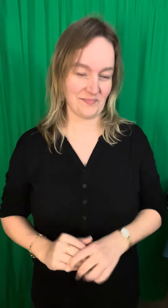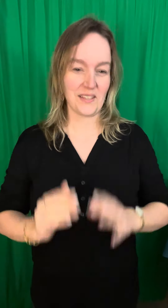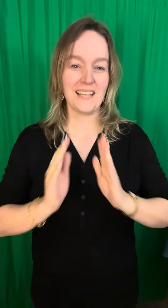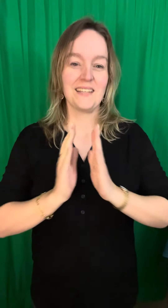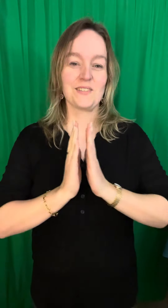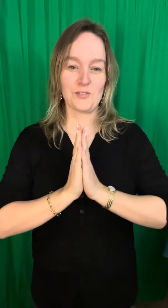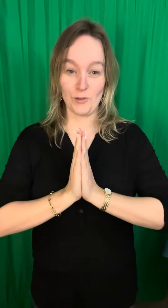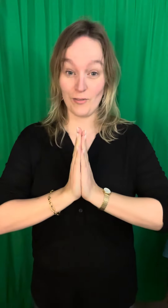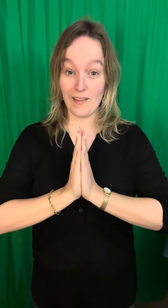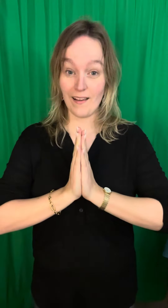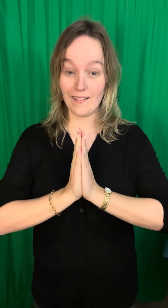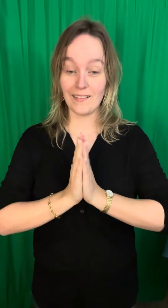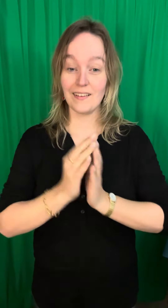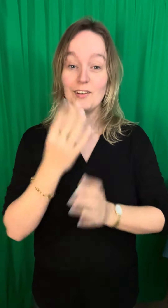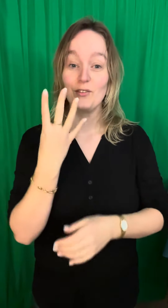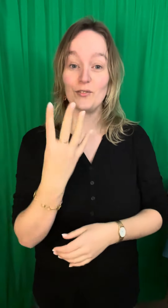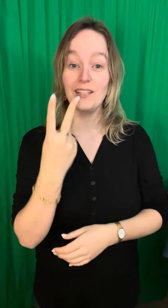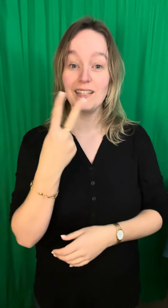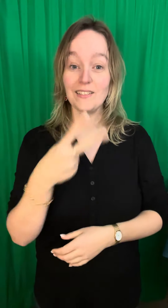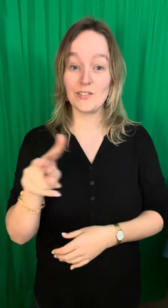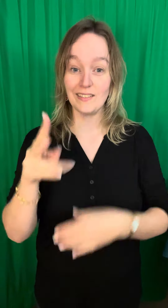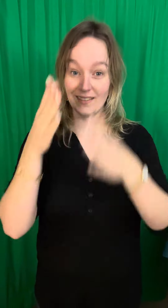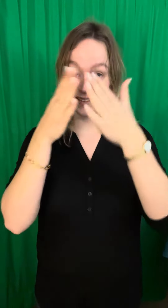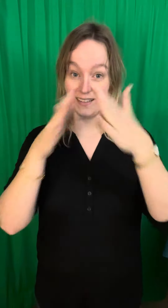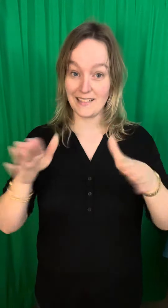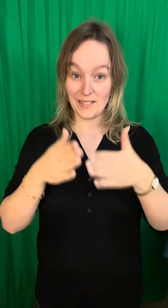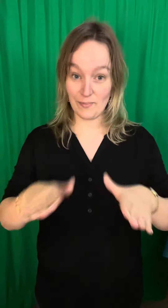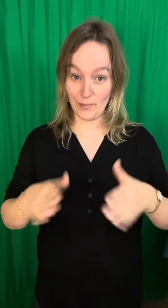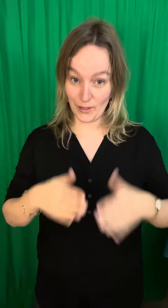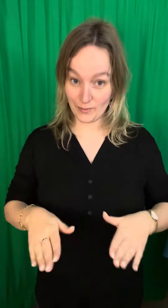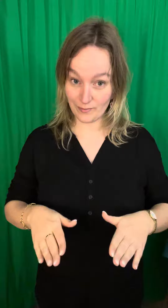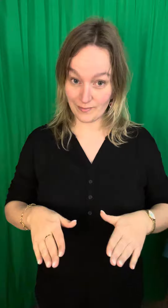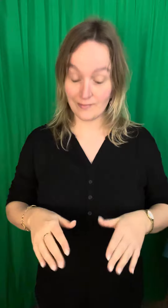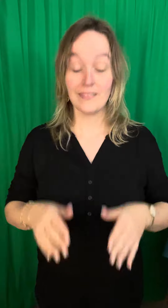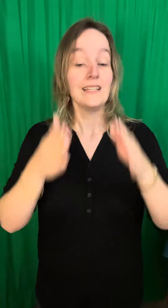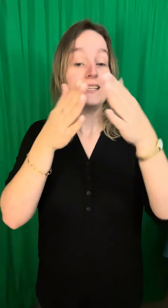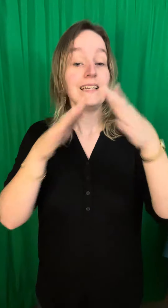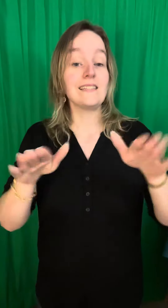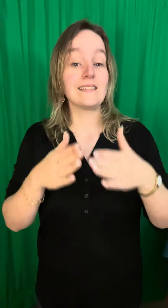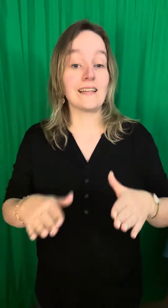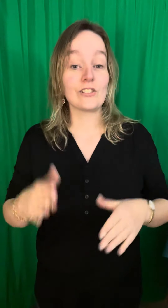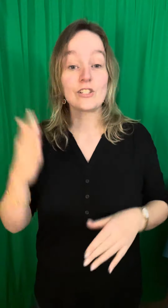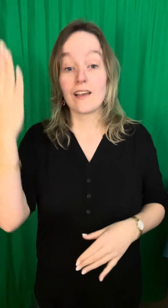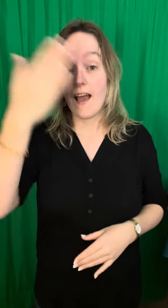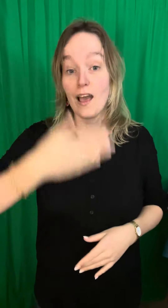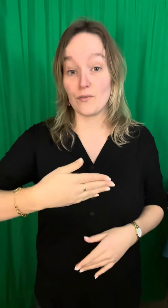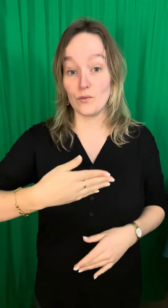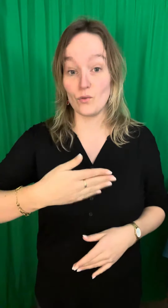Zondag 24 december is het kerstavond.